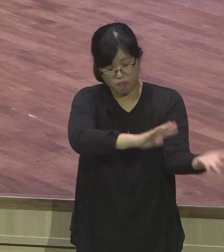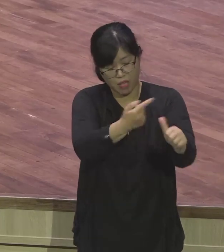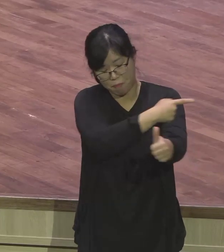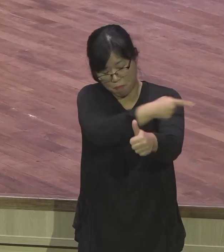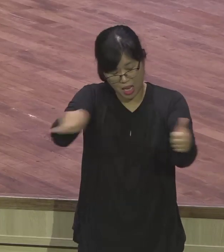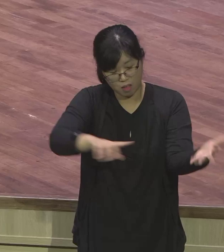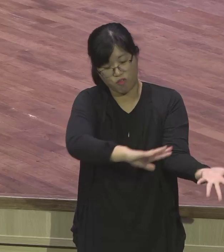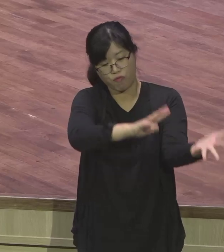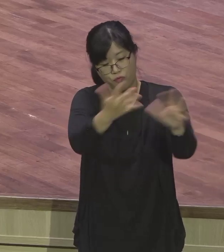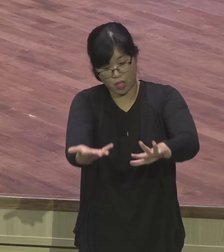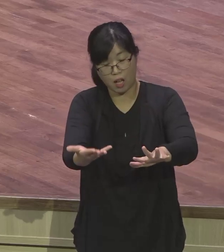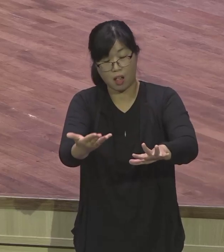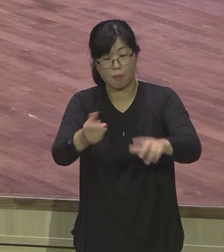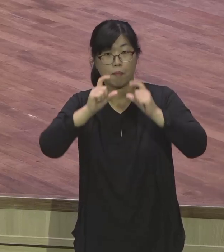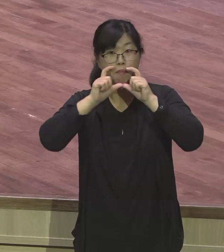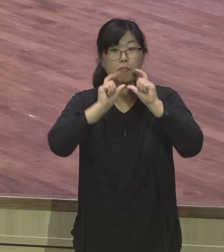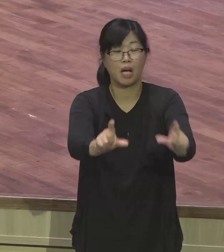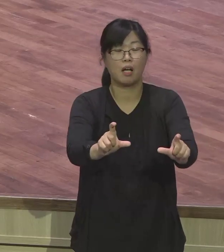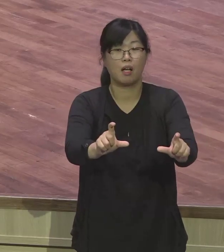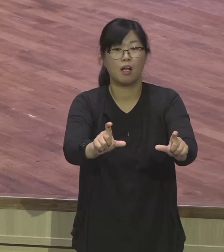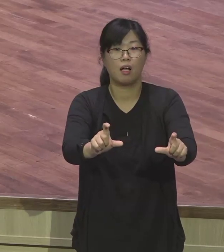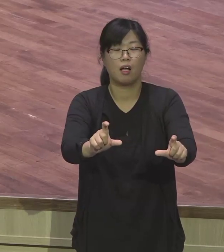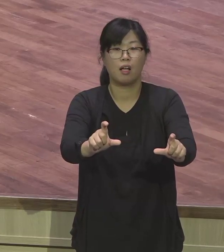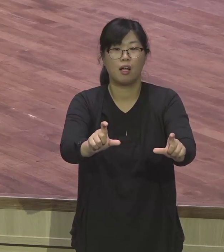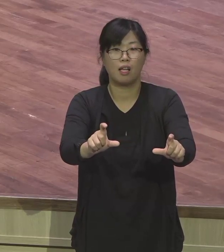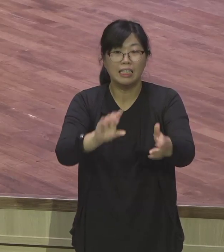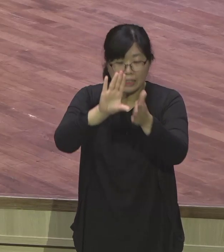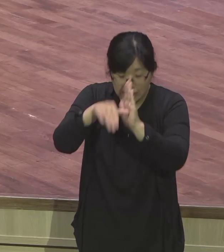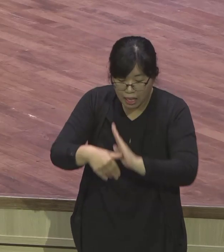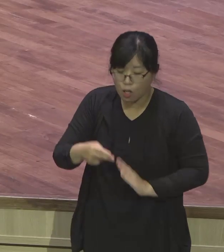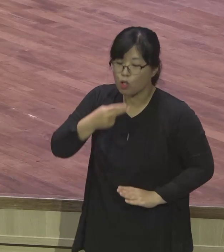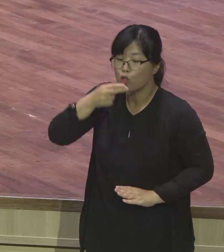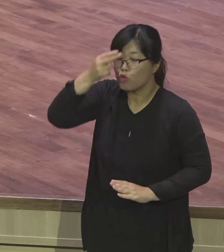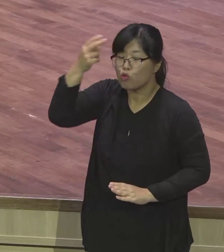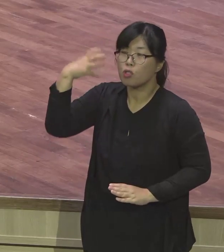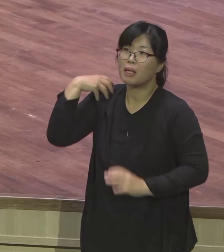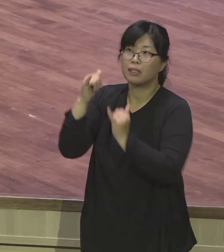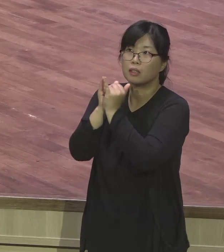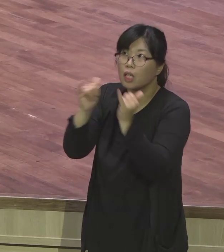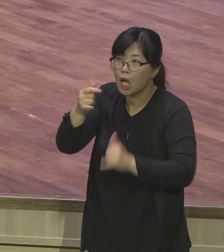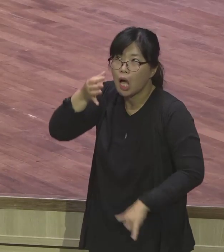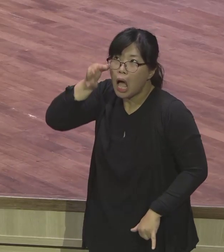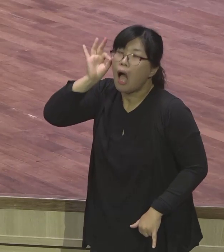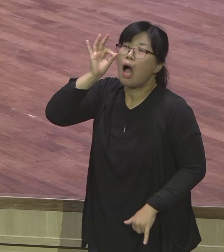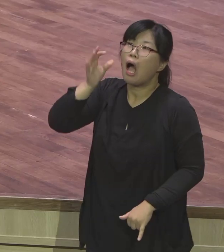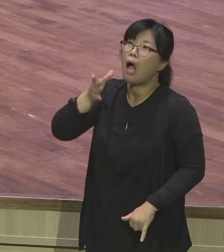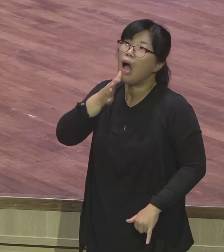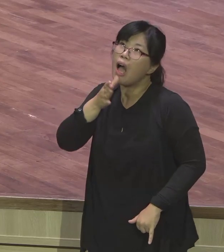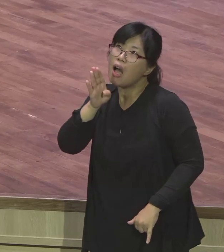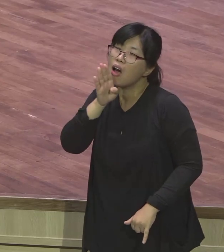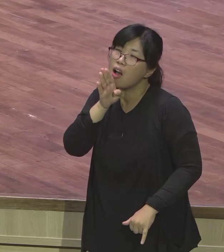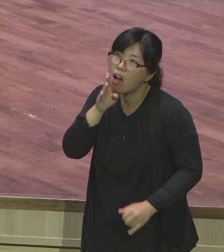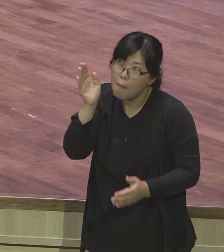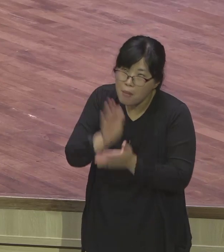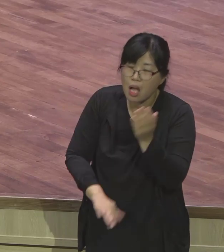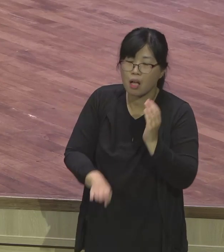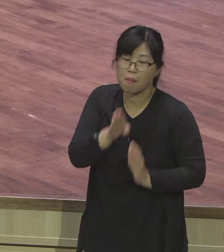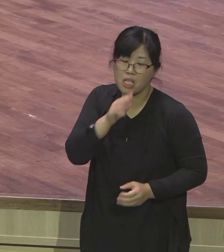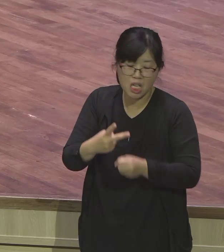해석해줬고 그 해석된 대로 된 것을 기억을 하고 바로왕에게 이 사실을 말합니다. 바로는